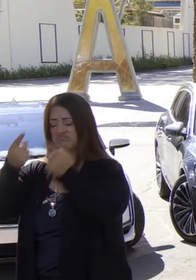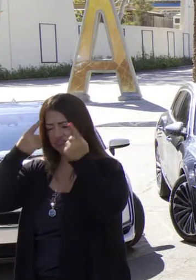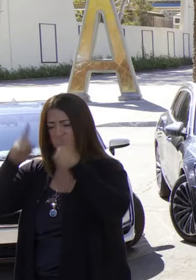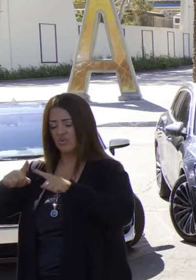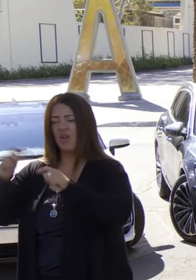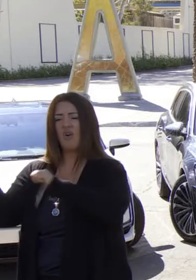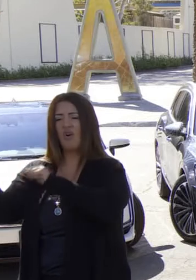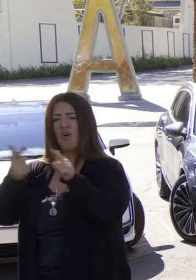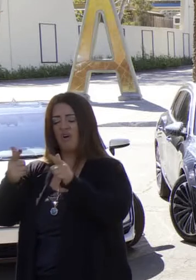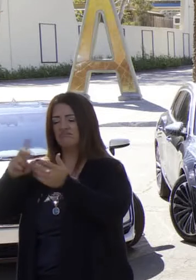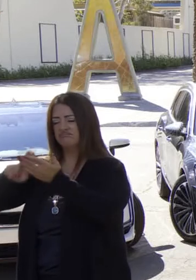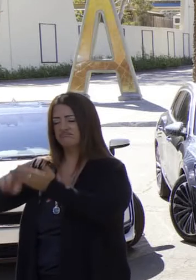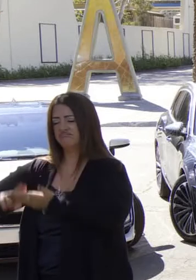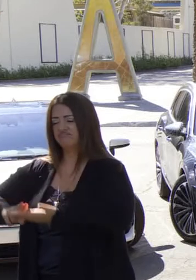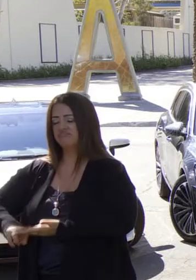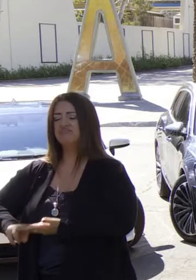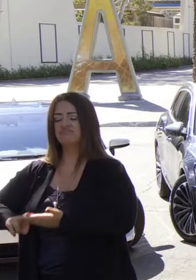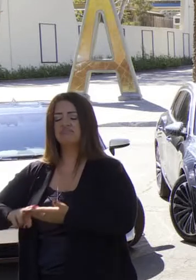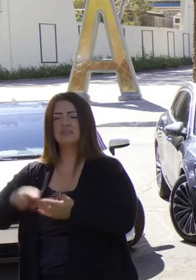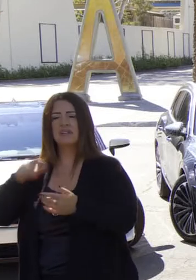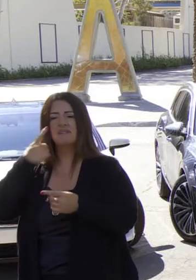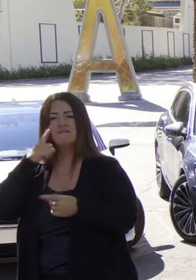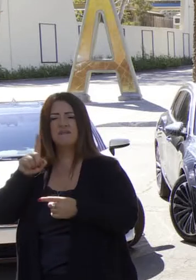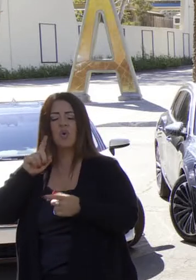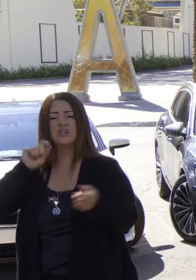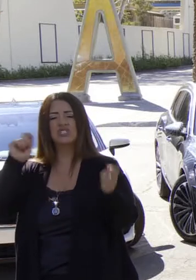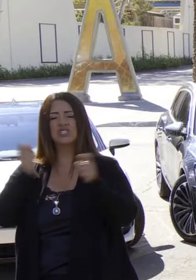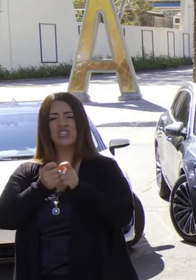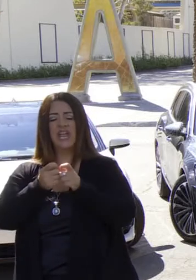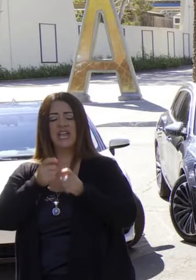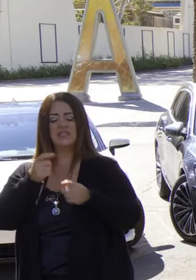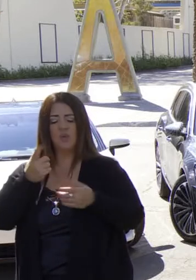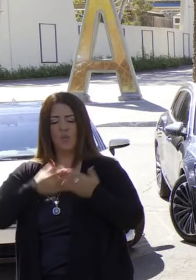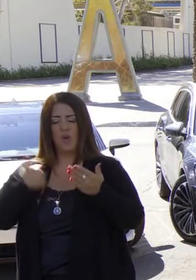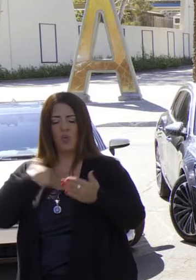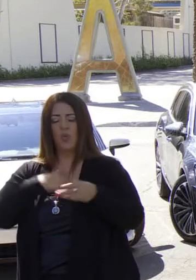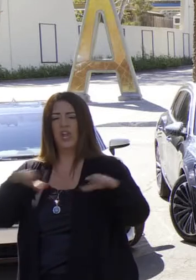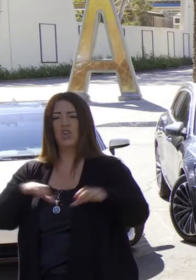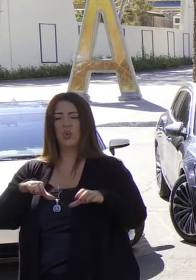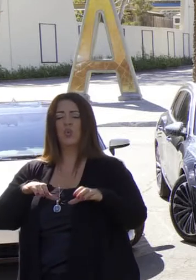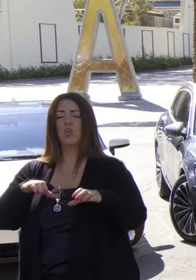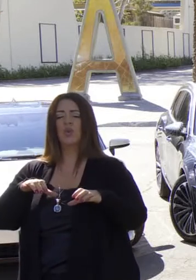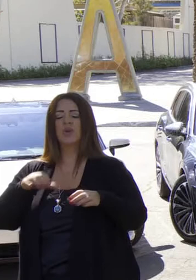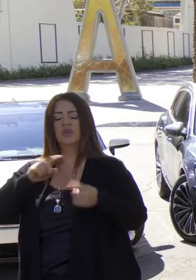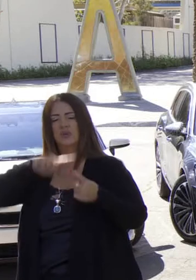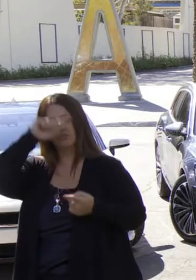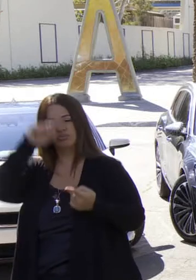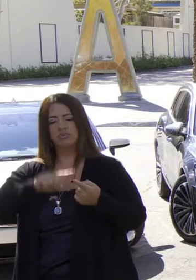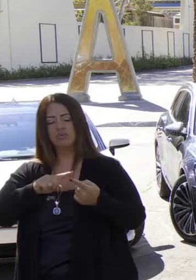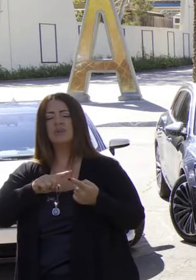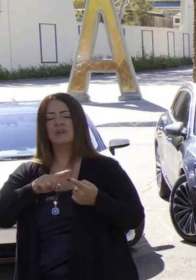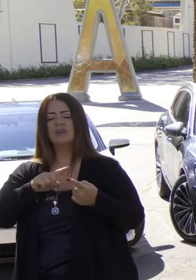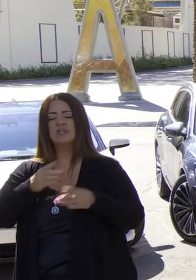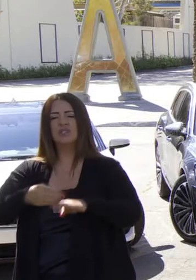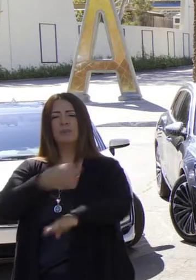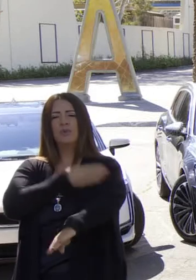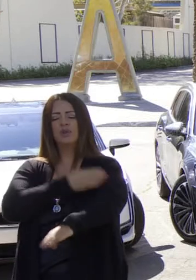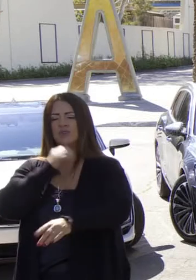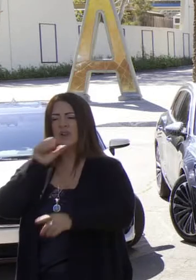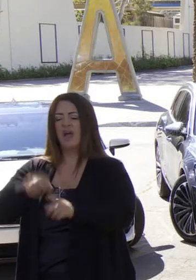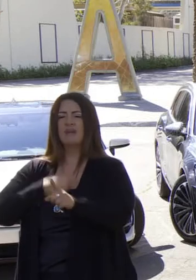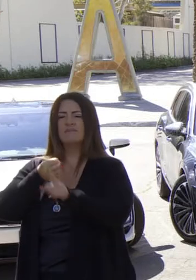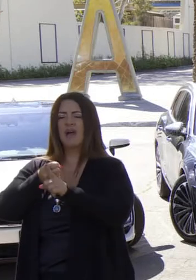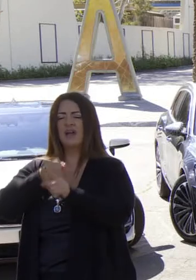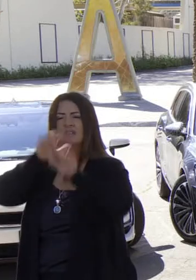comprometiéndose mutuamente a llenar el vacío de liderazgo nacional en cuanto al cambio climático. Y como gobernador de un estado cuya